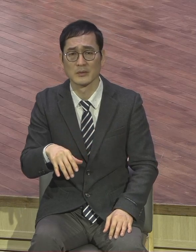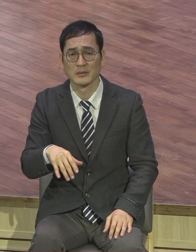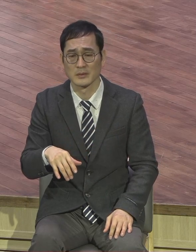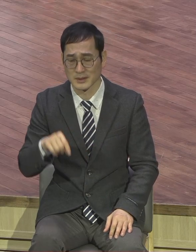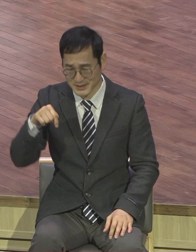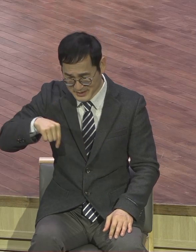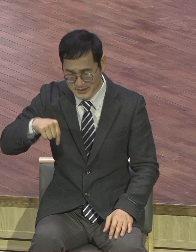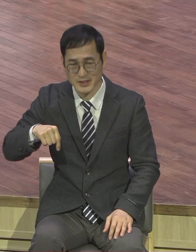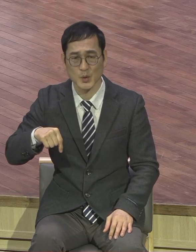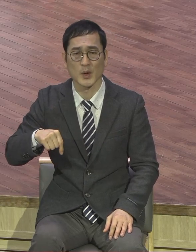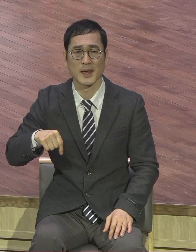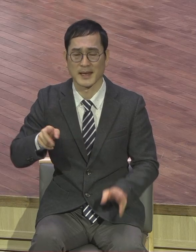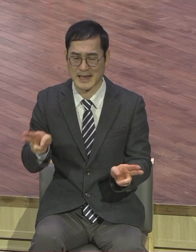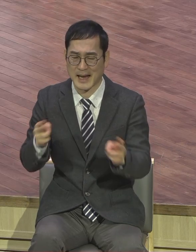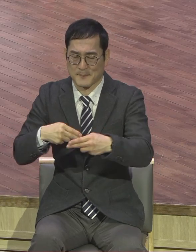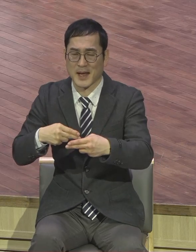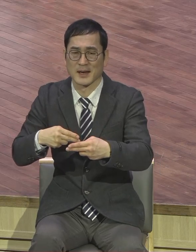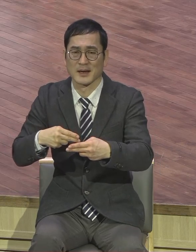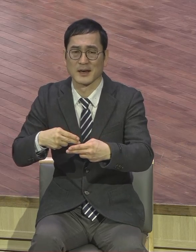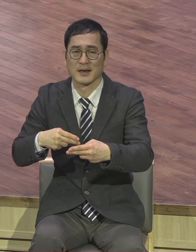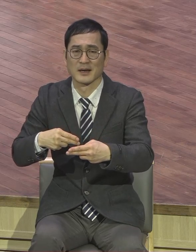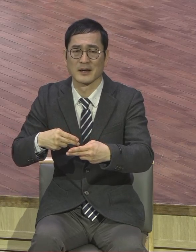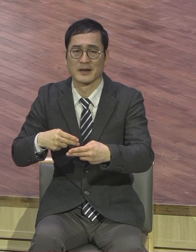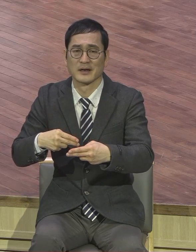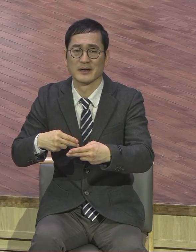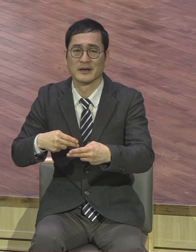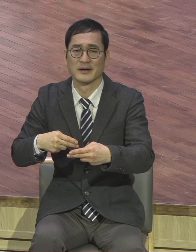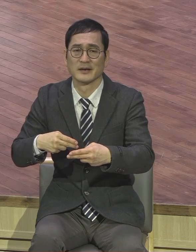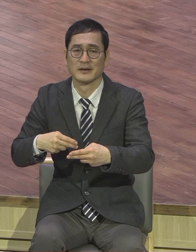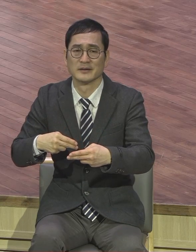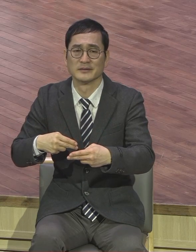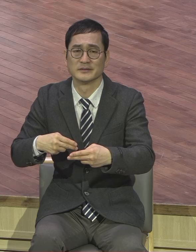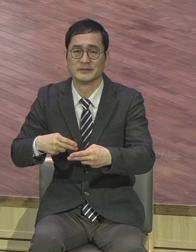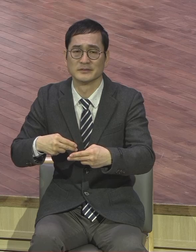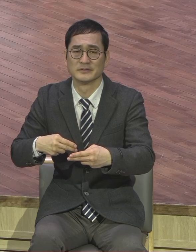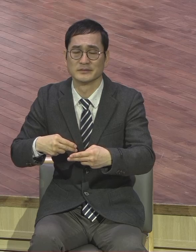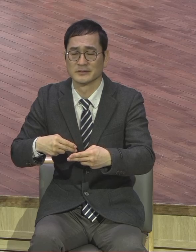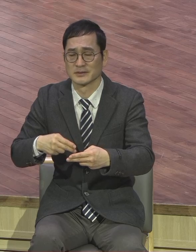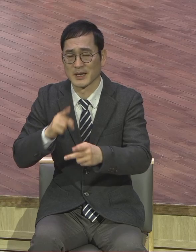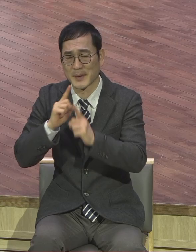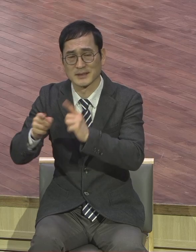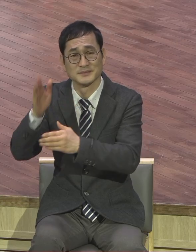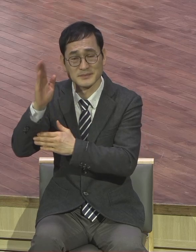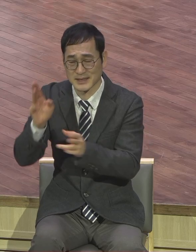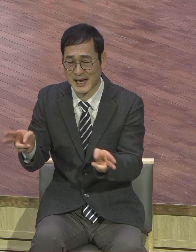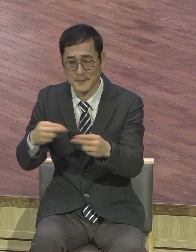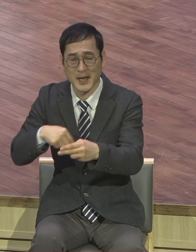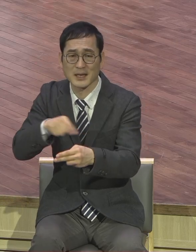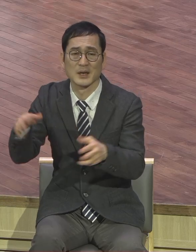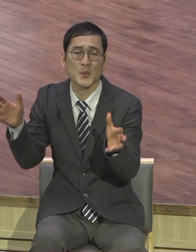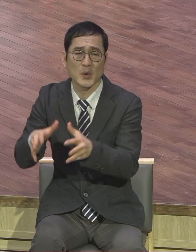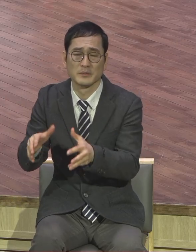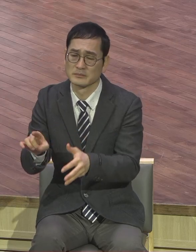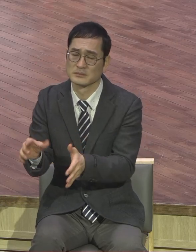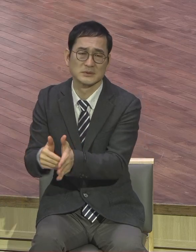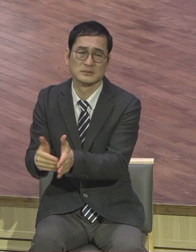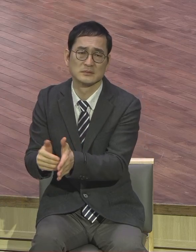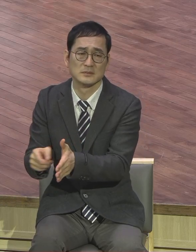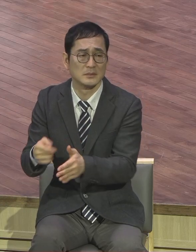실제적으로 영주의 눈을 열고 보세요. 코로나19 때문에 지금 아무도 모임 못합니다. 어디서